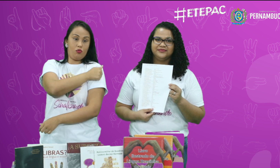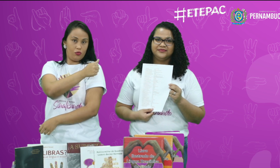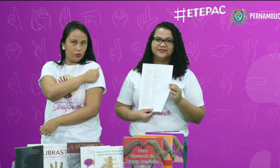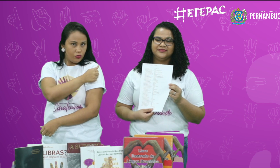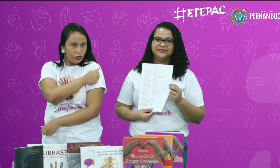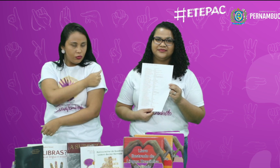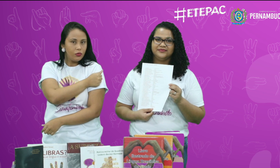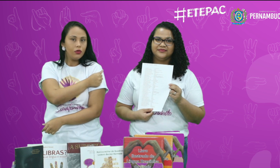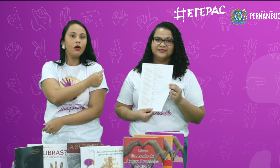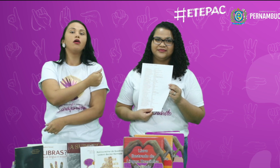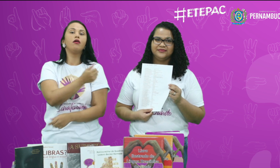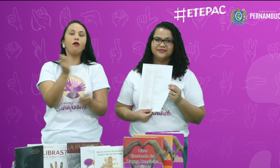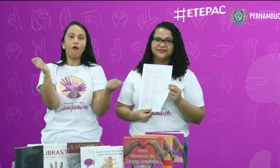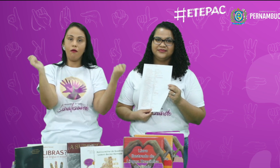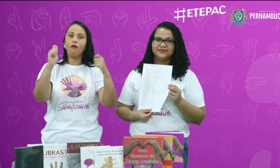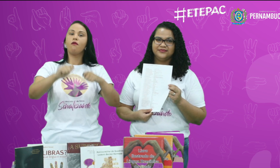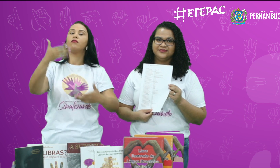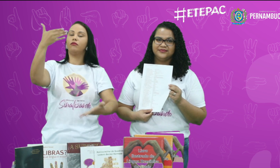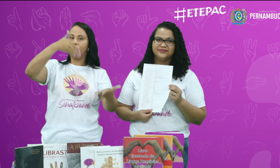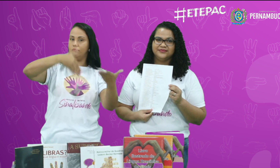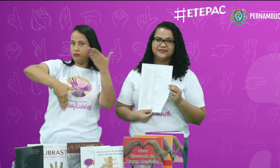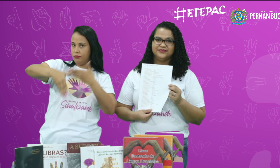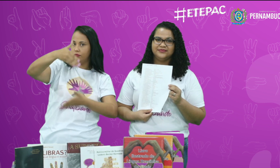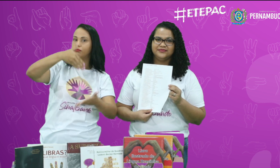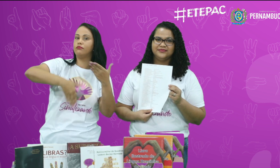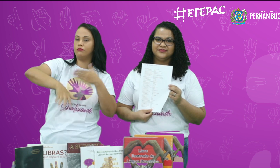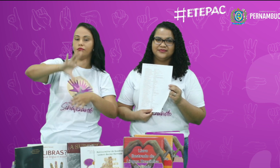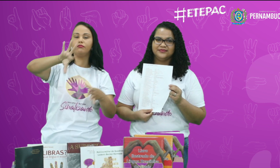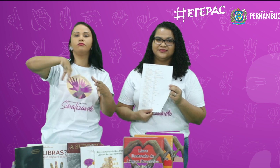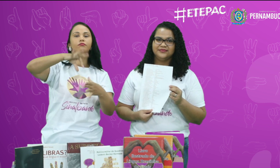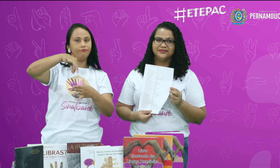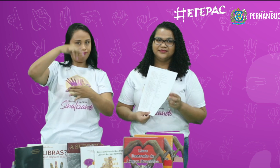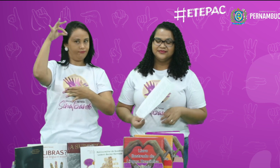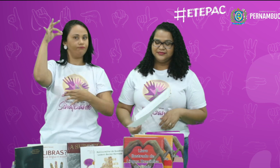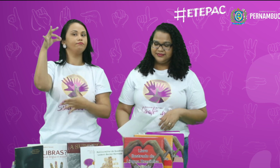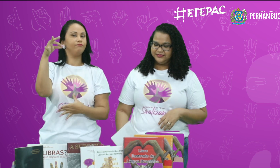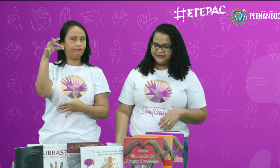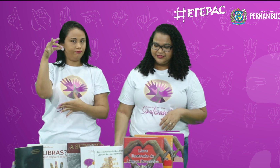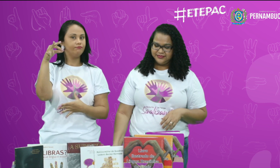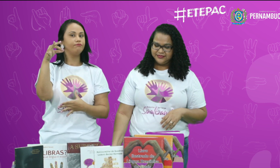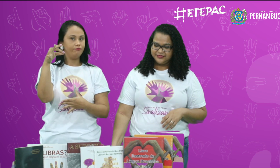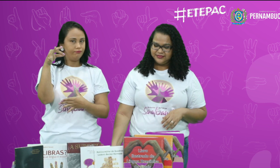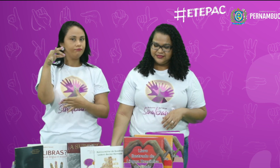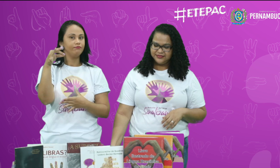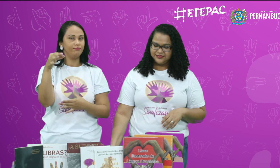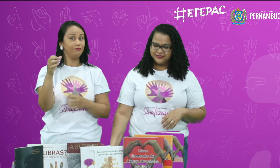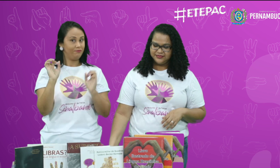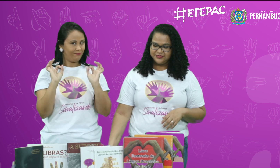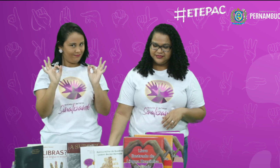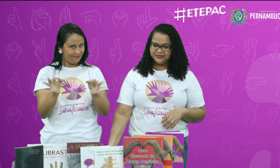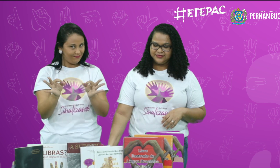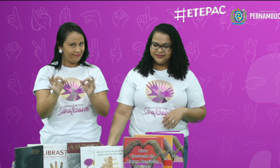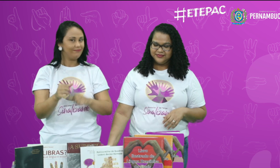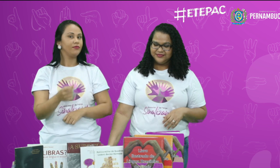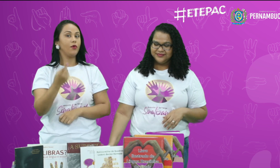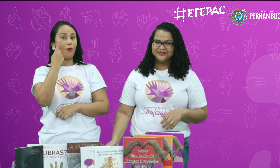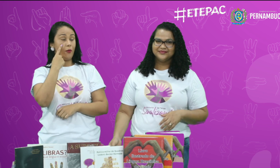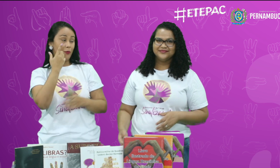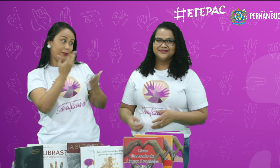registros de alunos que participaram, que vão participar desse sorteio, certo? Então,